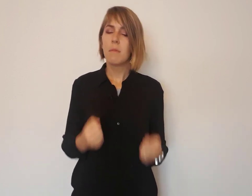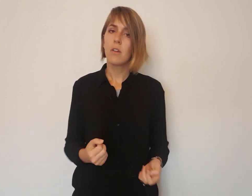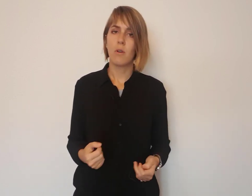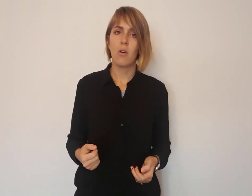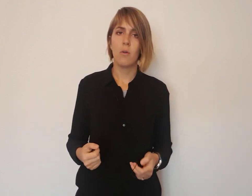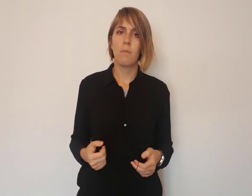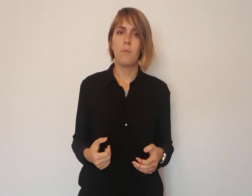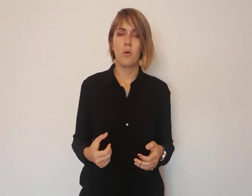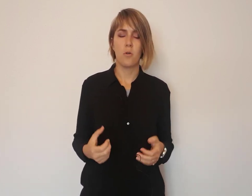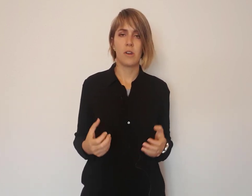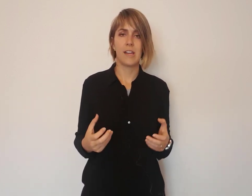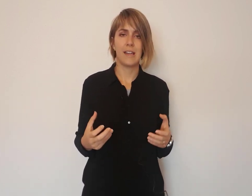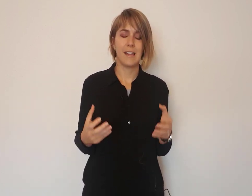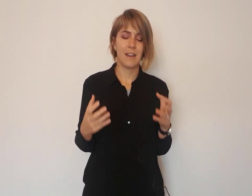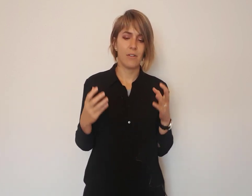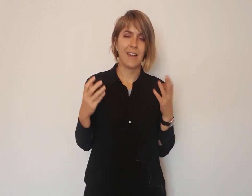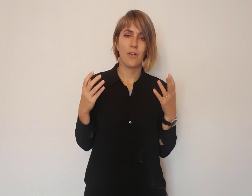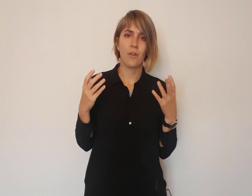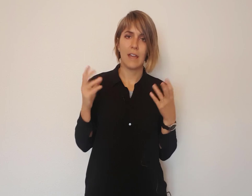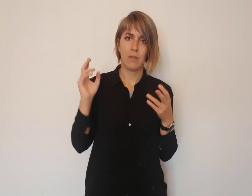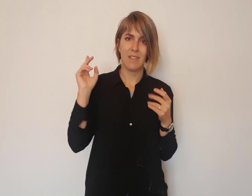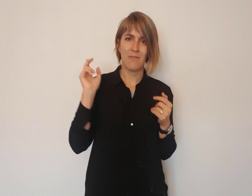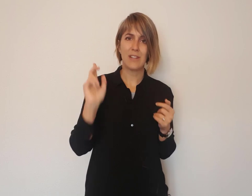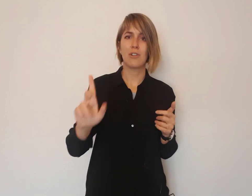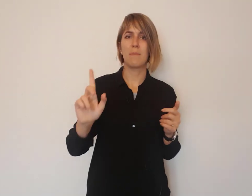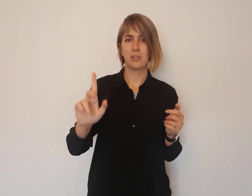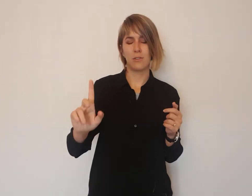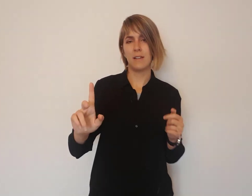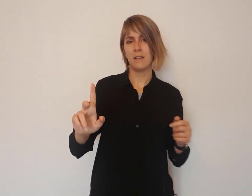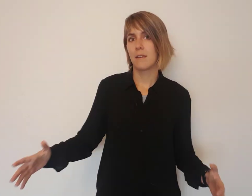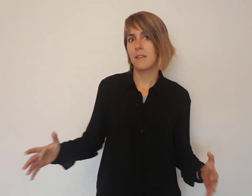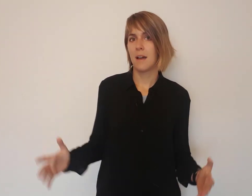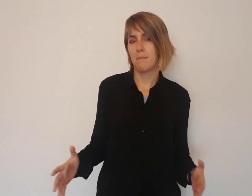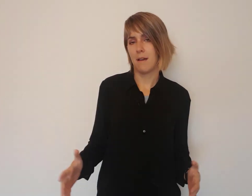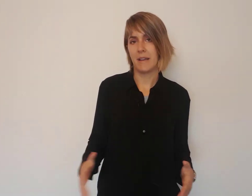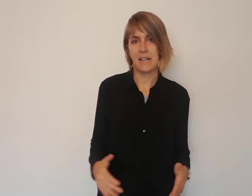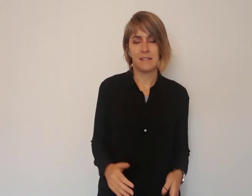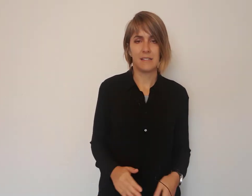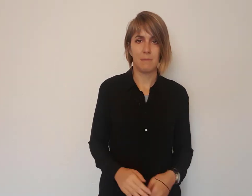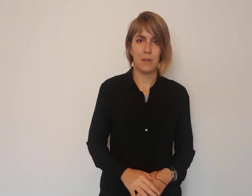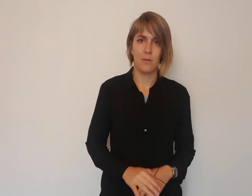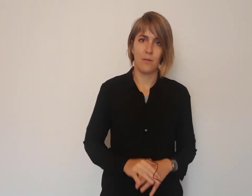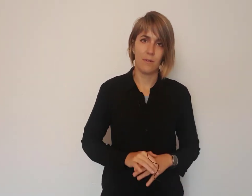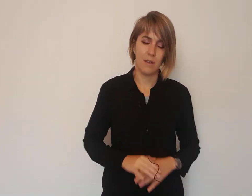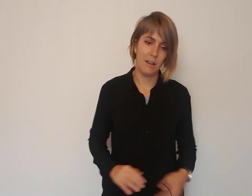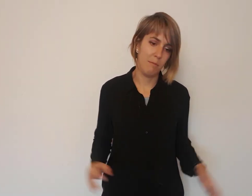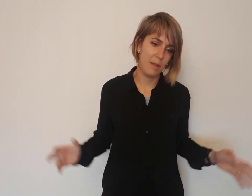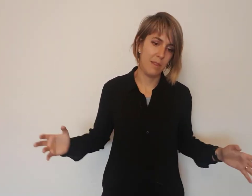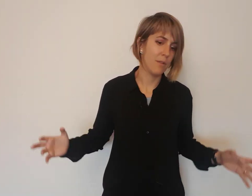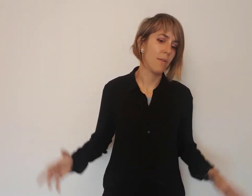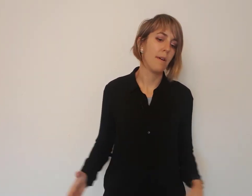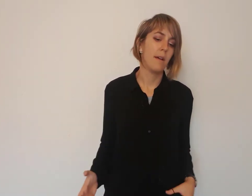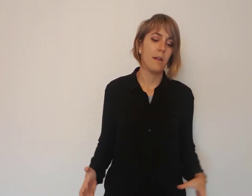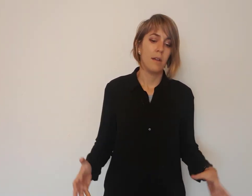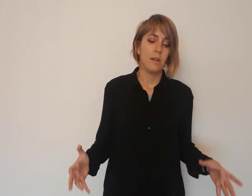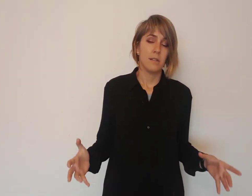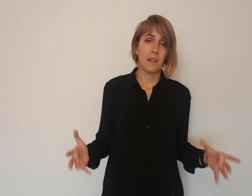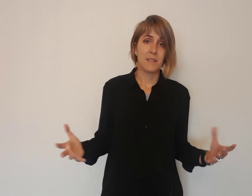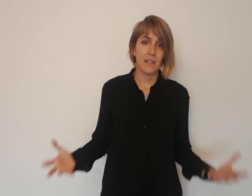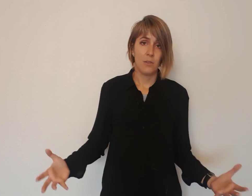vídeo lo hago porque creo que con que ayude a una sola persona ya habrá servido en vídeo. Sabéis que yo